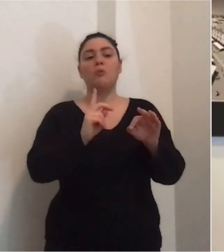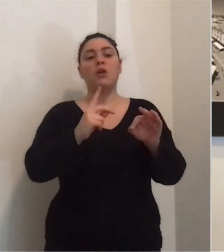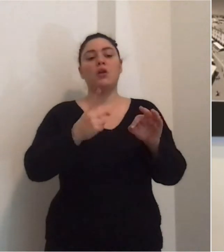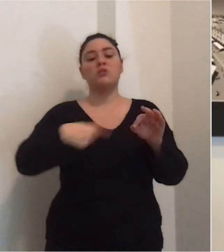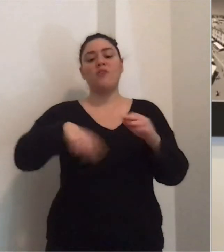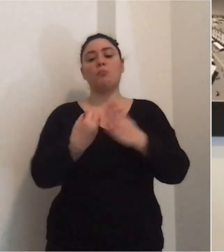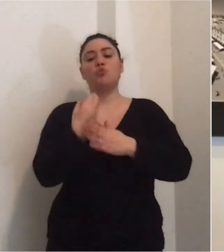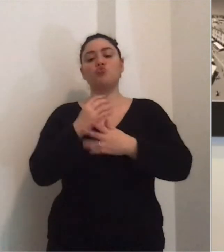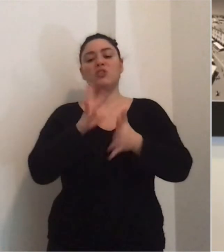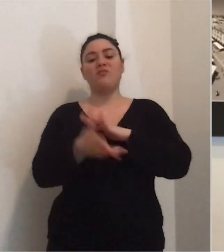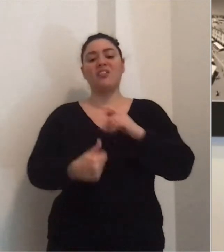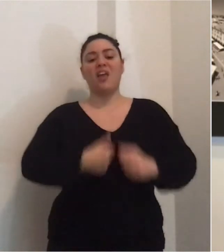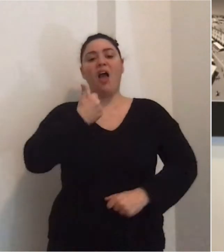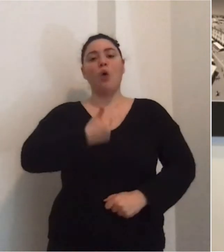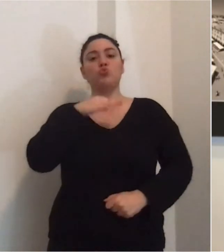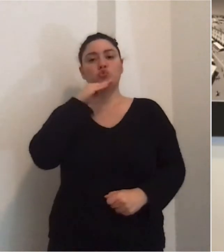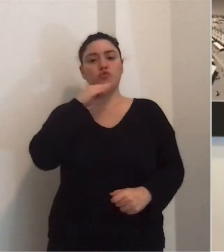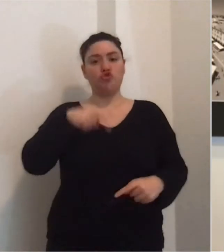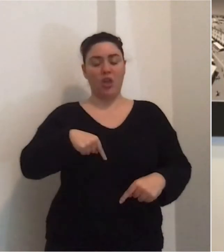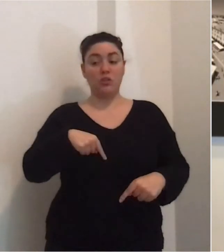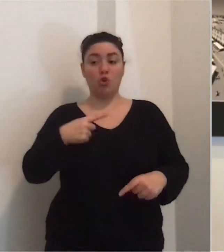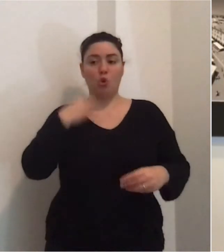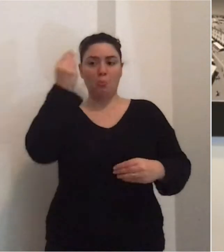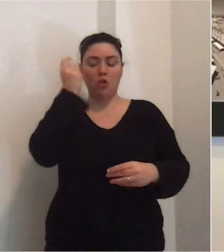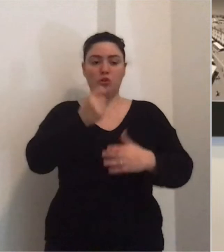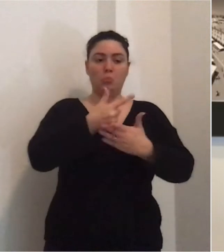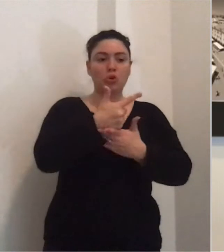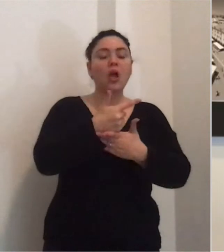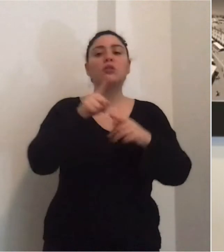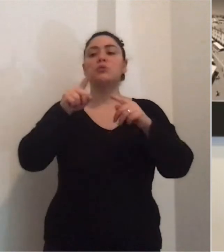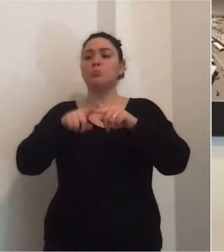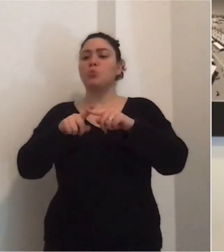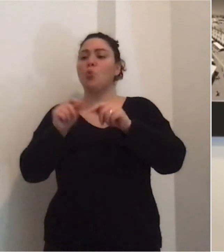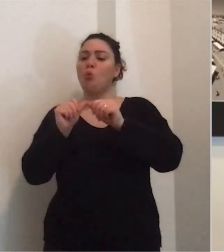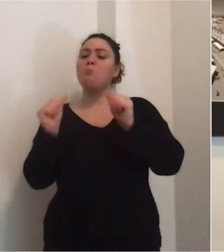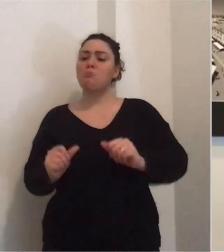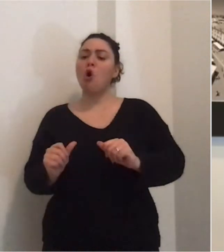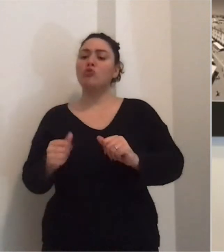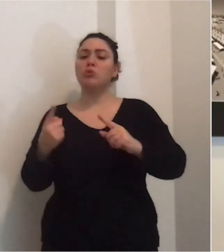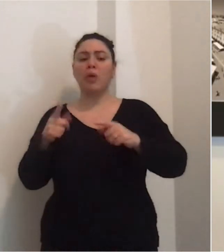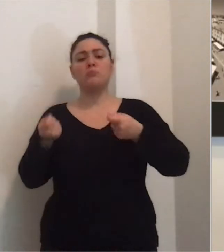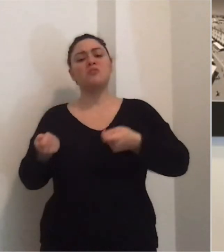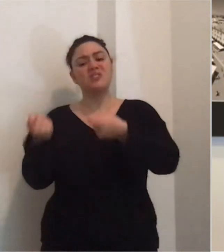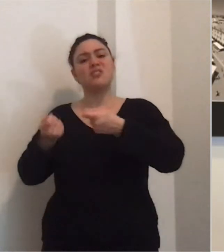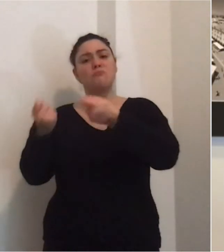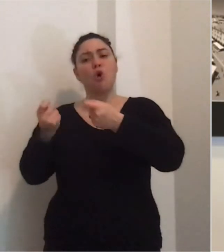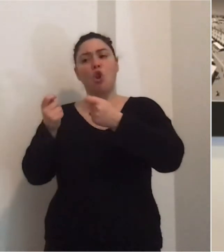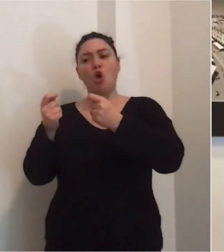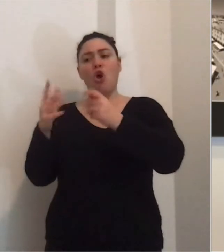autosufficienti da questo punto di vista può essere un elemento di grandissimo rilievo oltre che essere un modo per dare